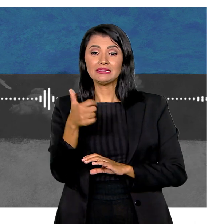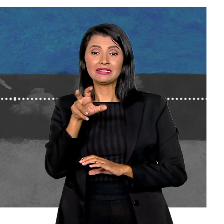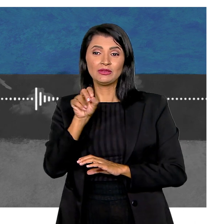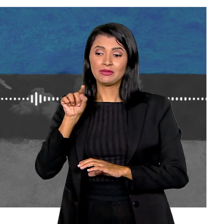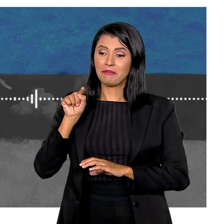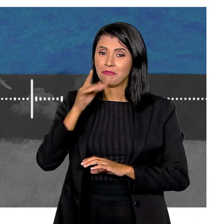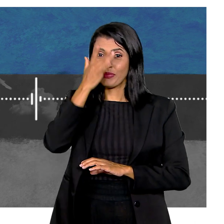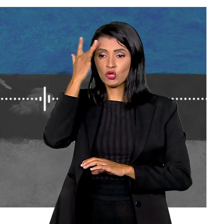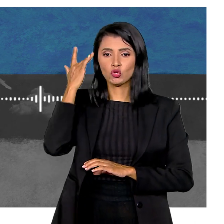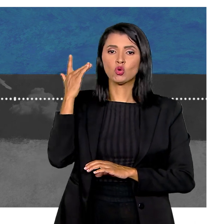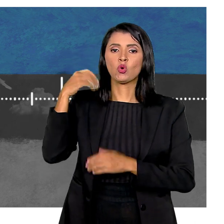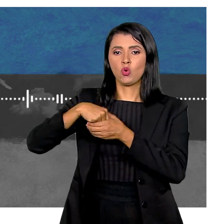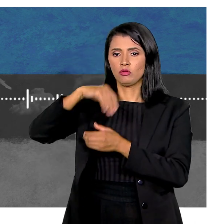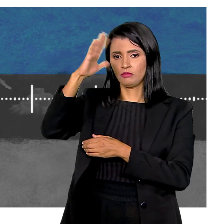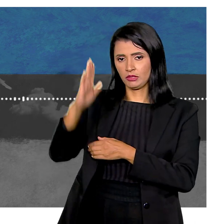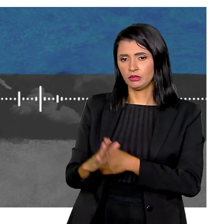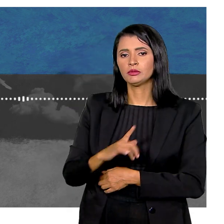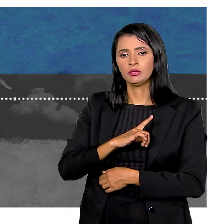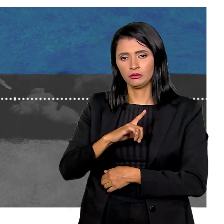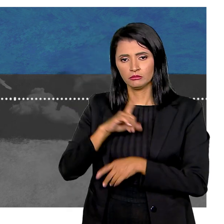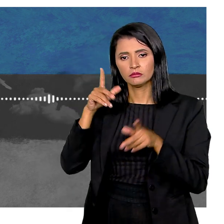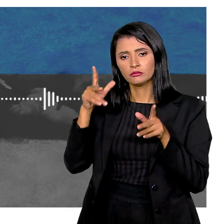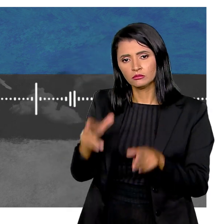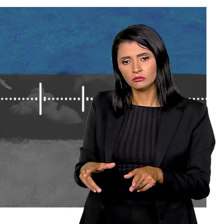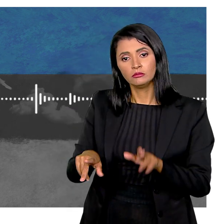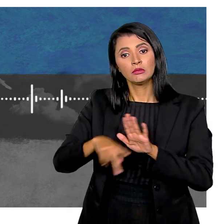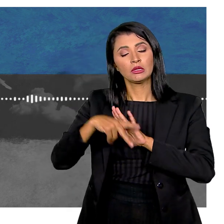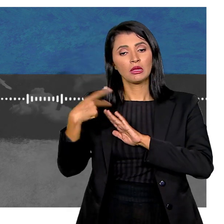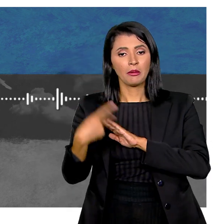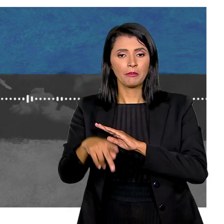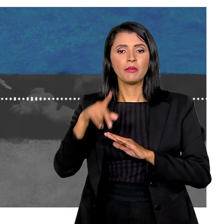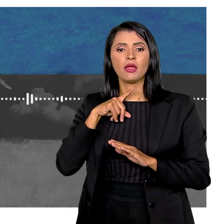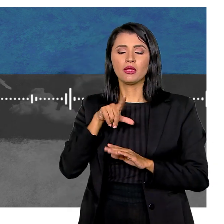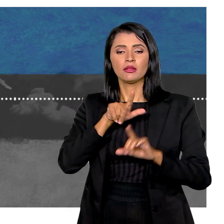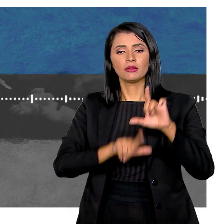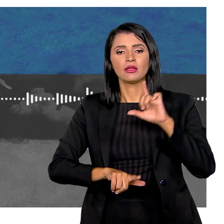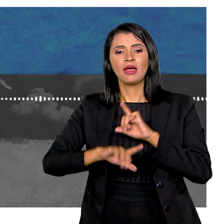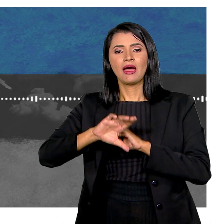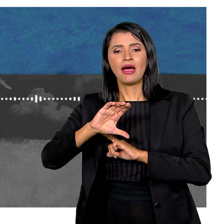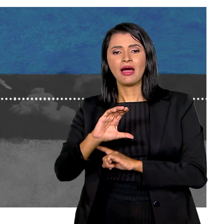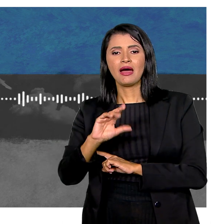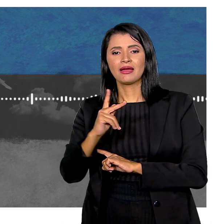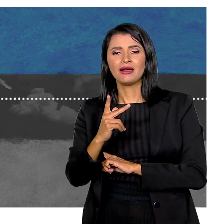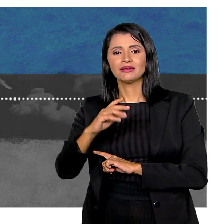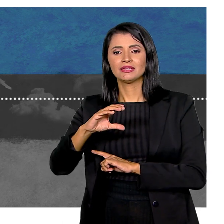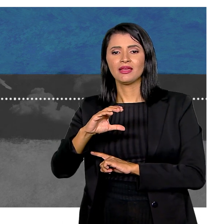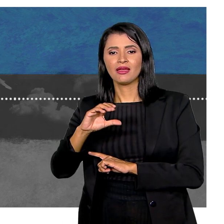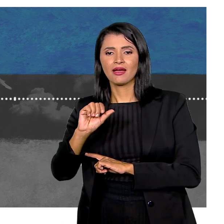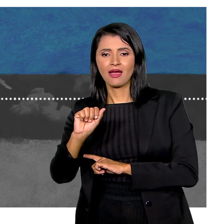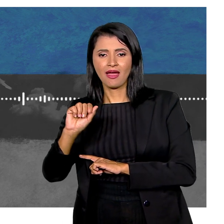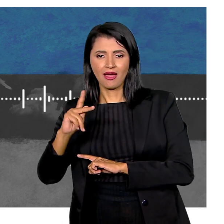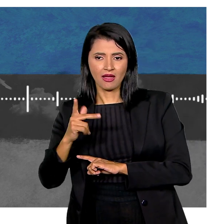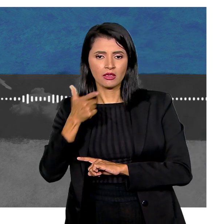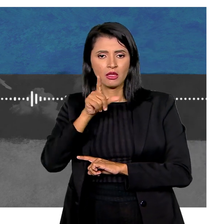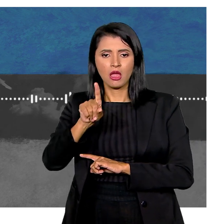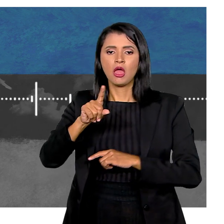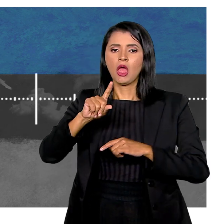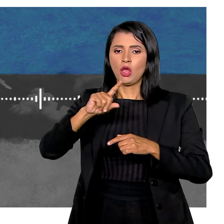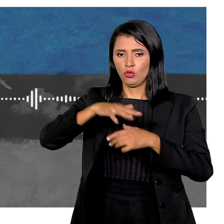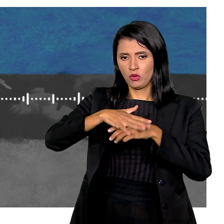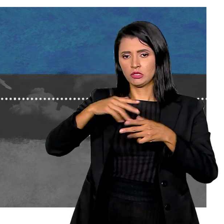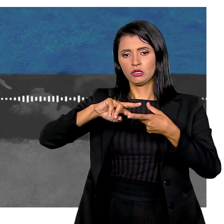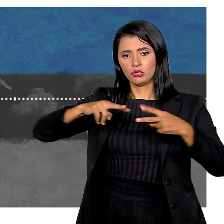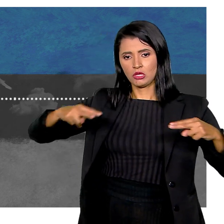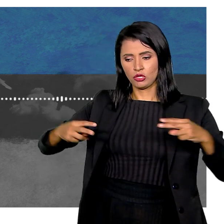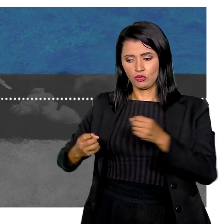cerca de 150 mil pessoas no Brasil E também é conhecida pela sigla HAC-RAC A doença tem